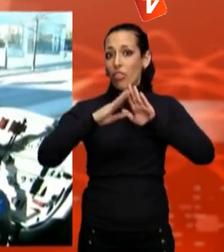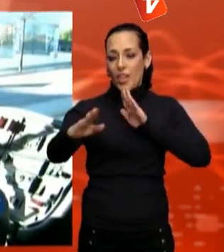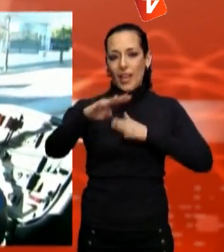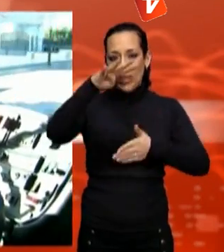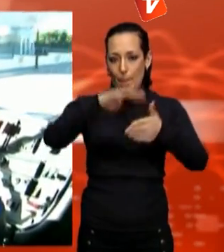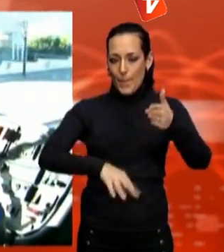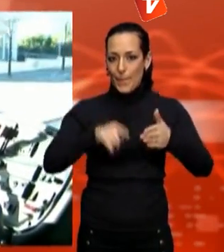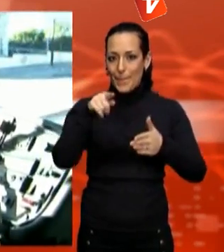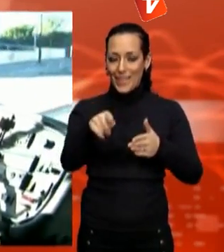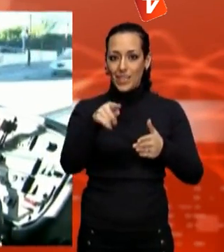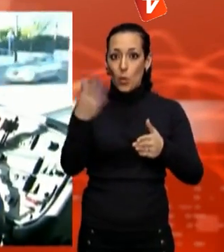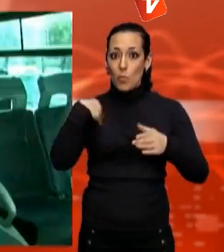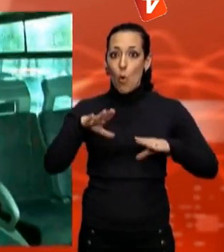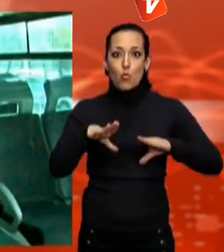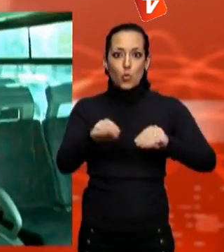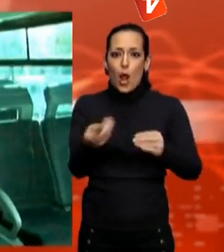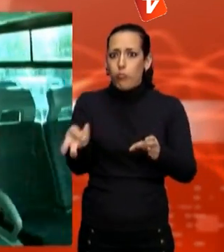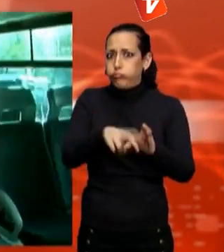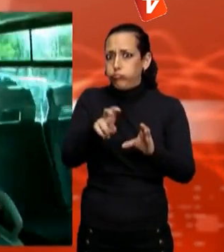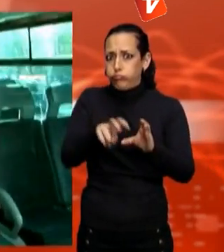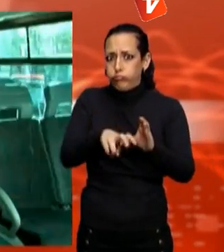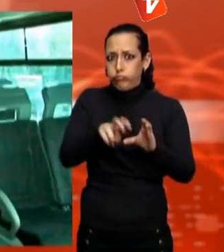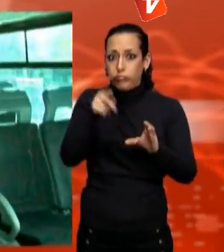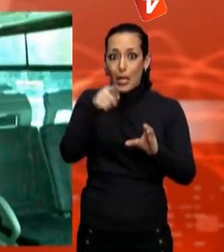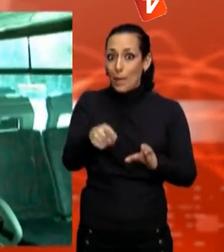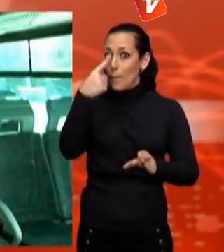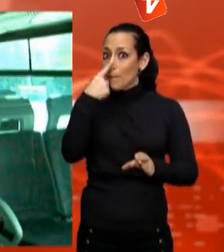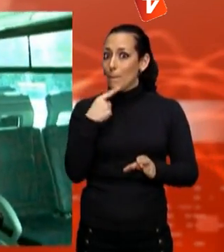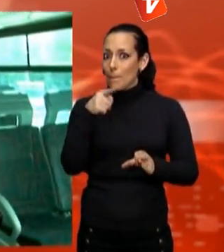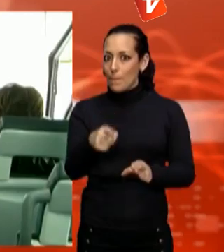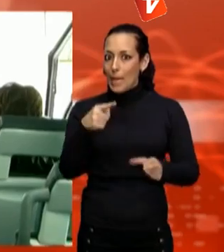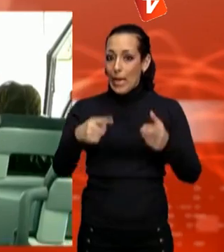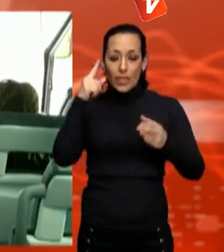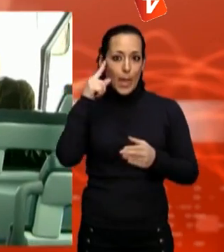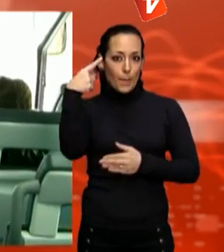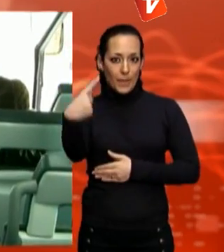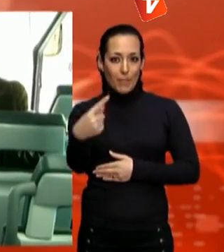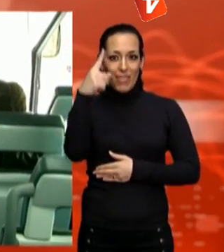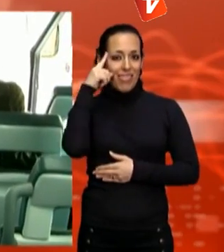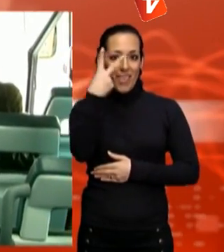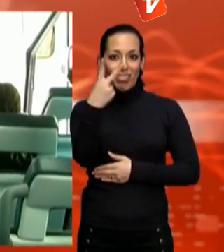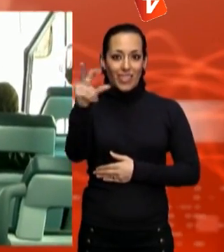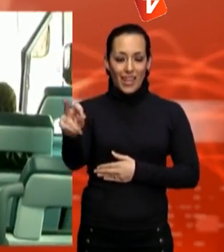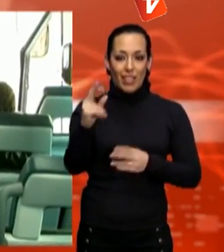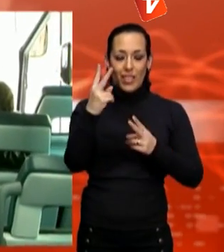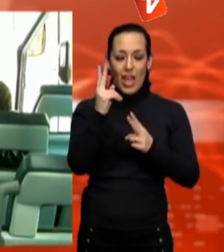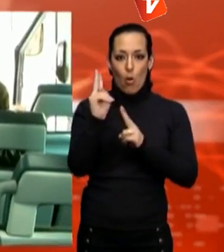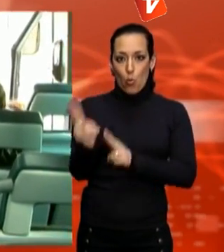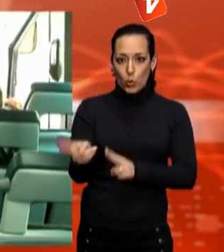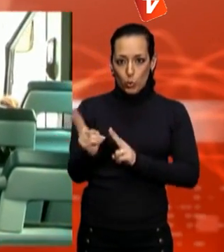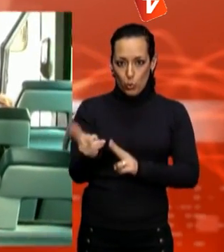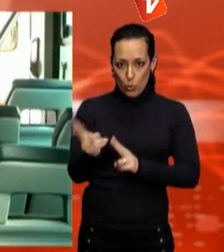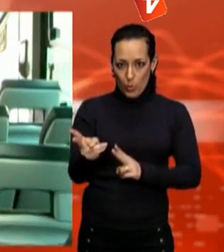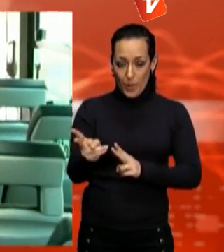corresponen al primer dia de servei, el 30 d'octubre. Com poden veure, cap passatger. Aquestes altres són d'aquest dimecres, a les 9 del matí,